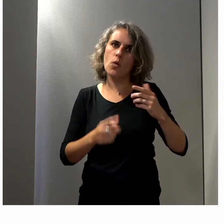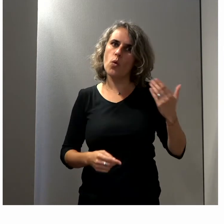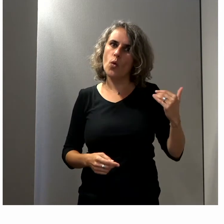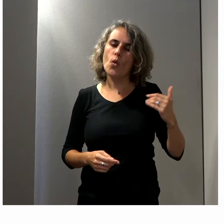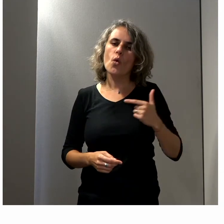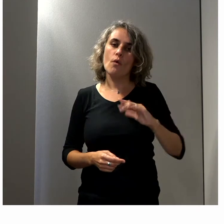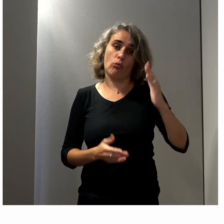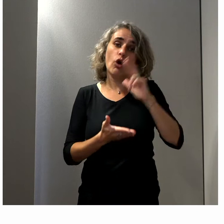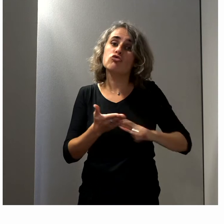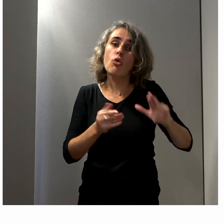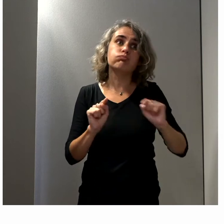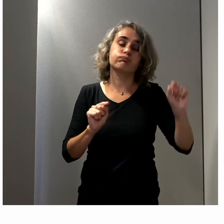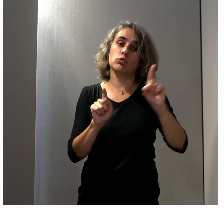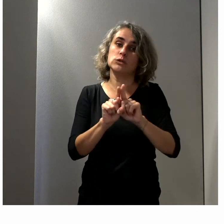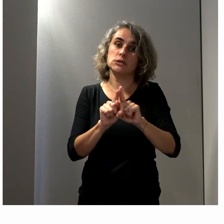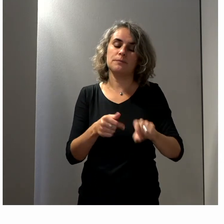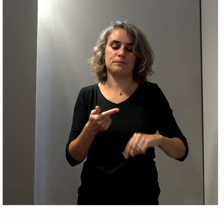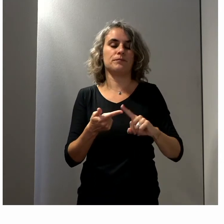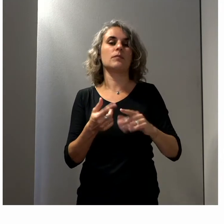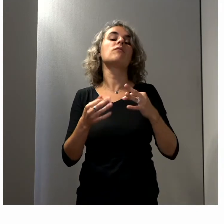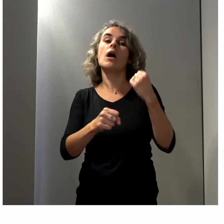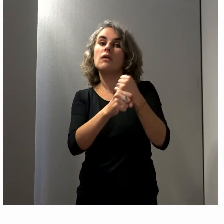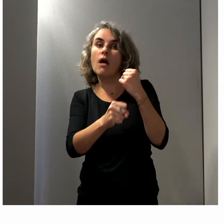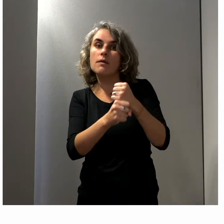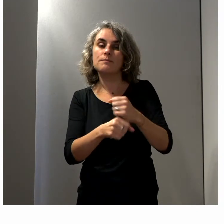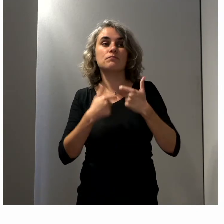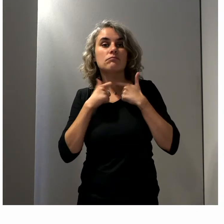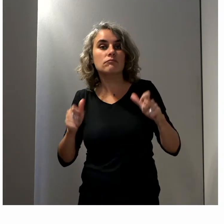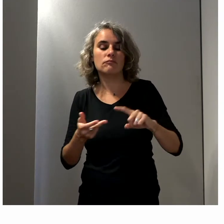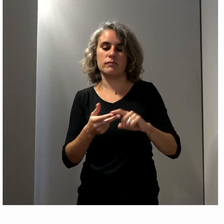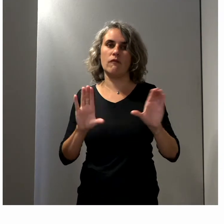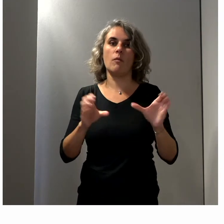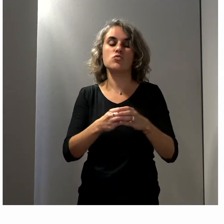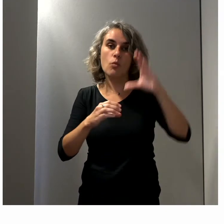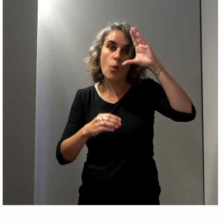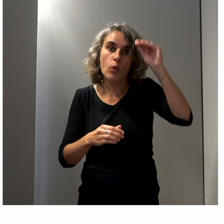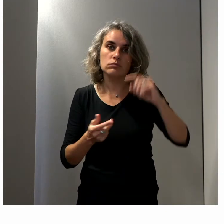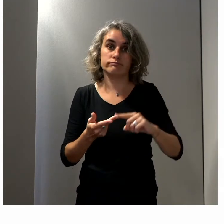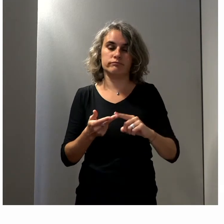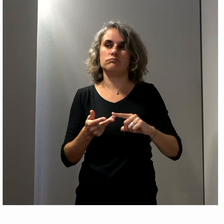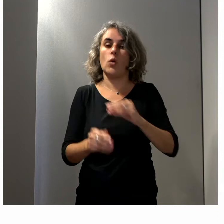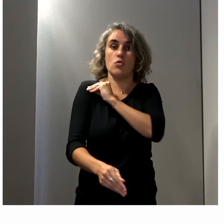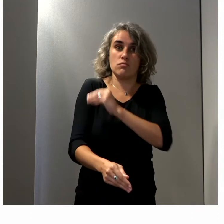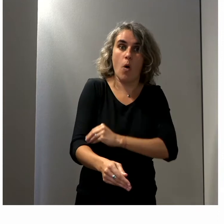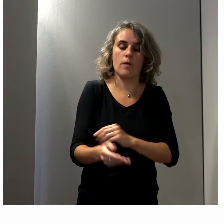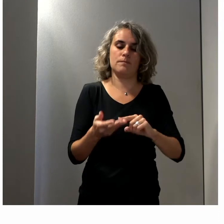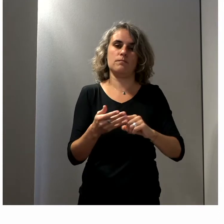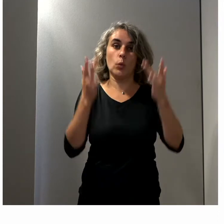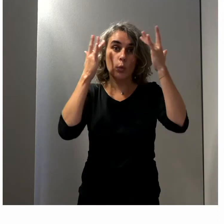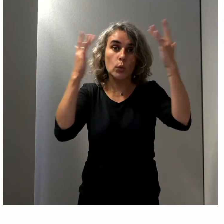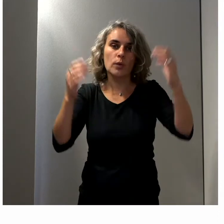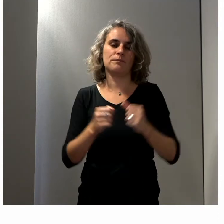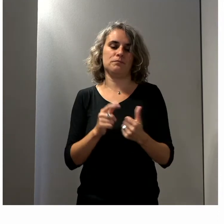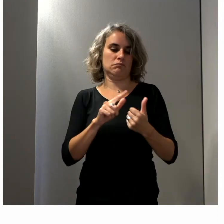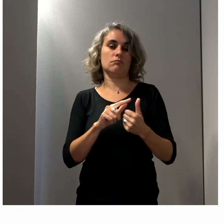aussi, je pense. On parle de l'accès à l'emploi, à la formation professionnelle, au sport, à la culture, aux